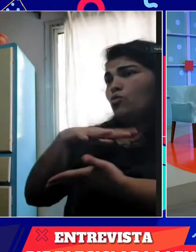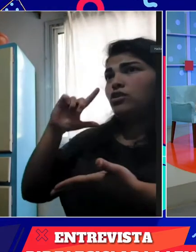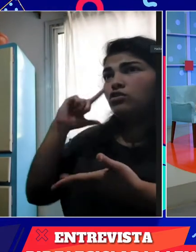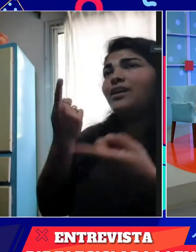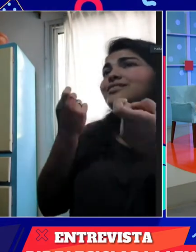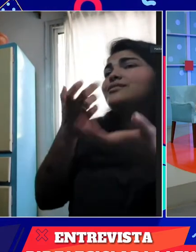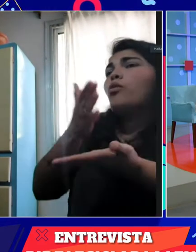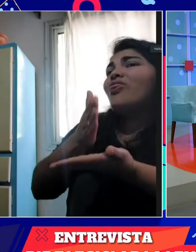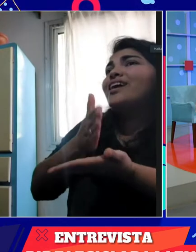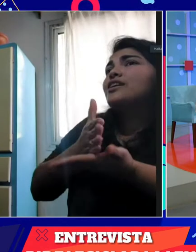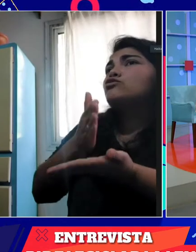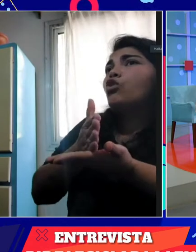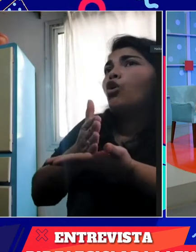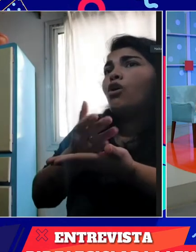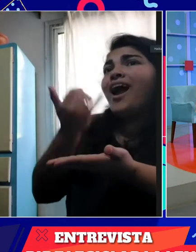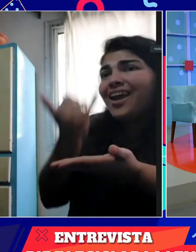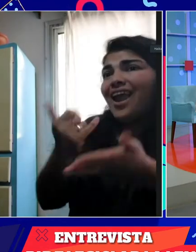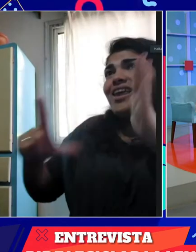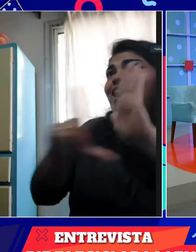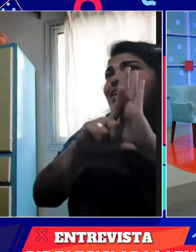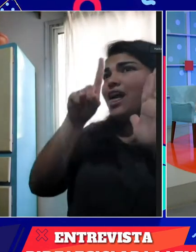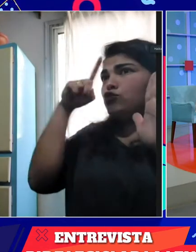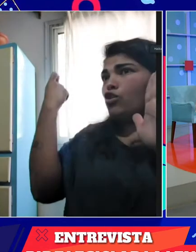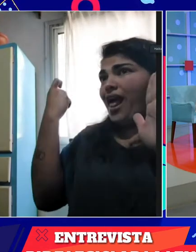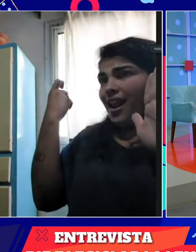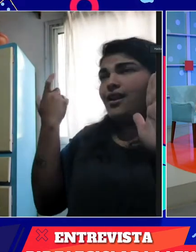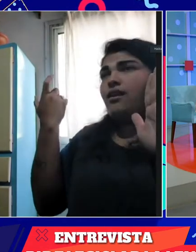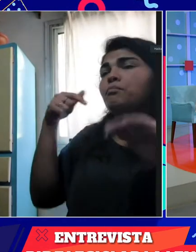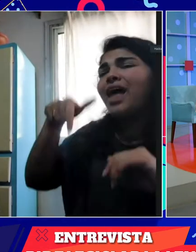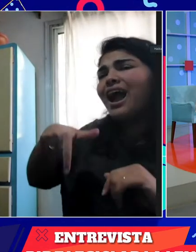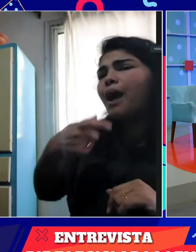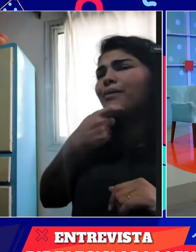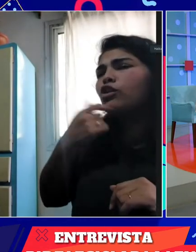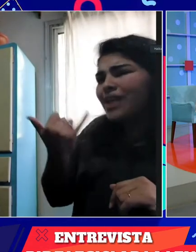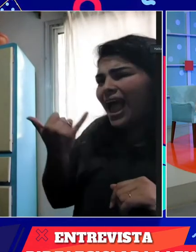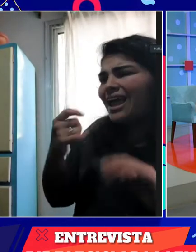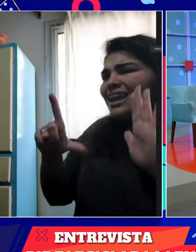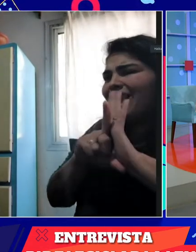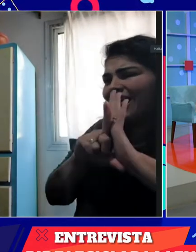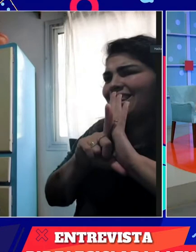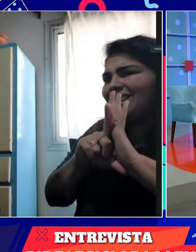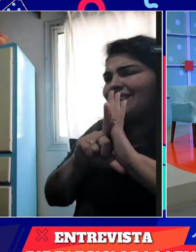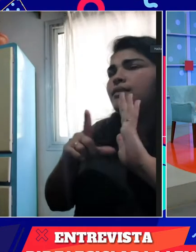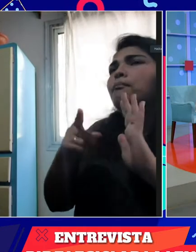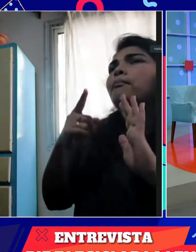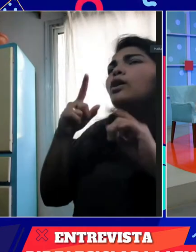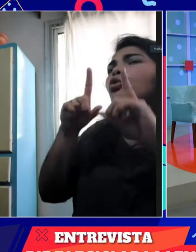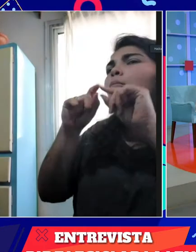la lucha de la comunidad sorda, que necesitamos que se respeten nuestros derechos y que se apruebe esta ley nacional. En Mendoza ya contamos con una ley